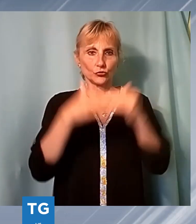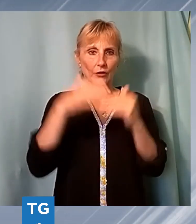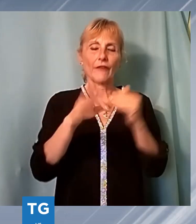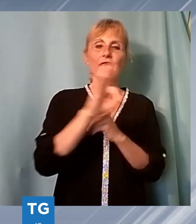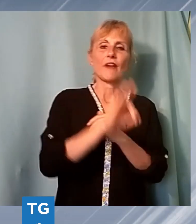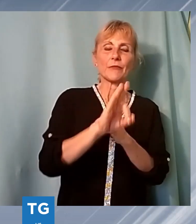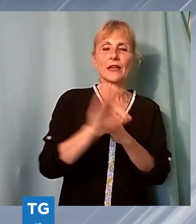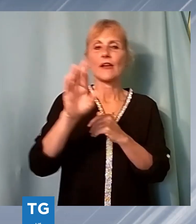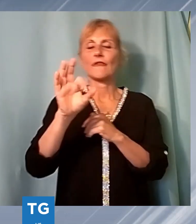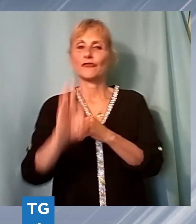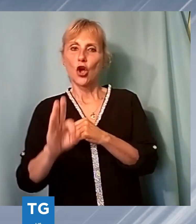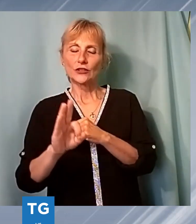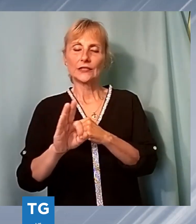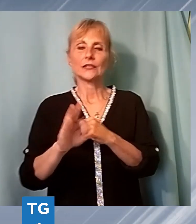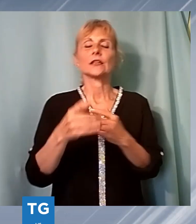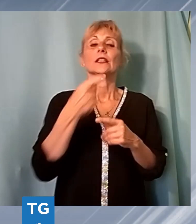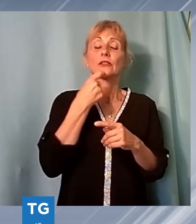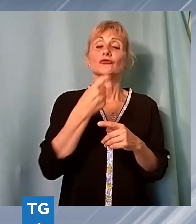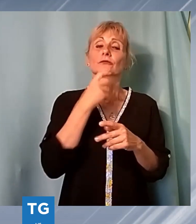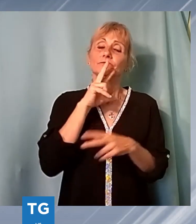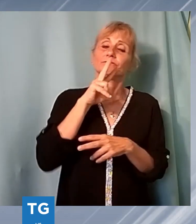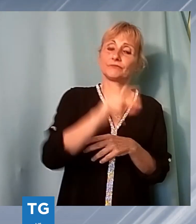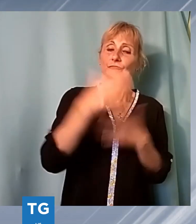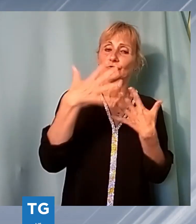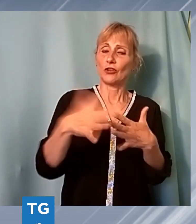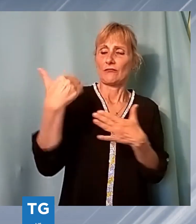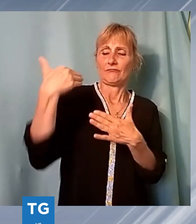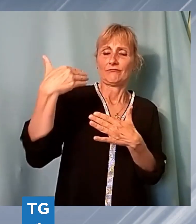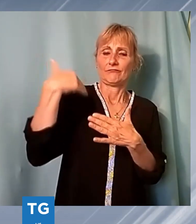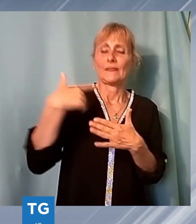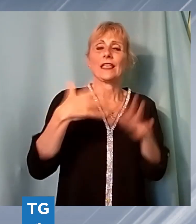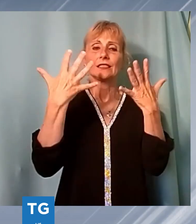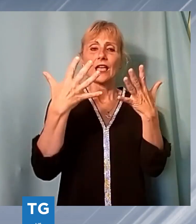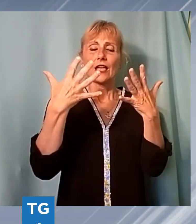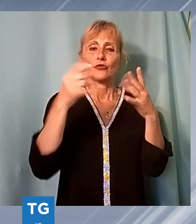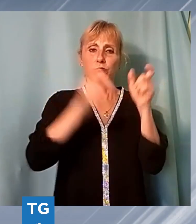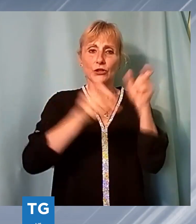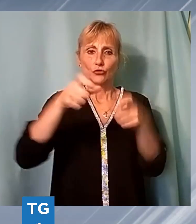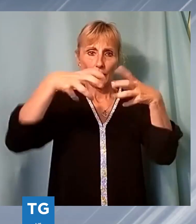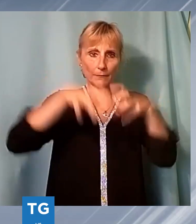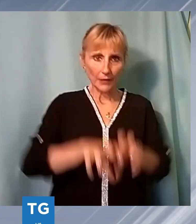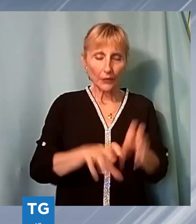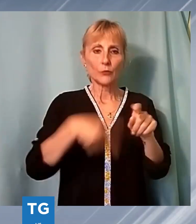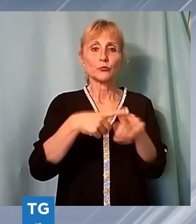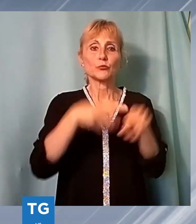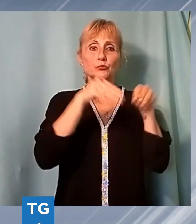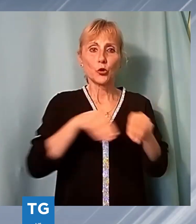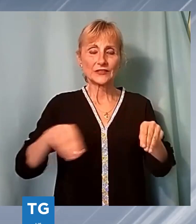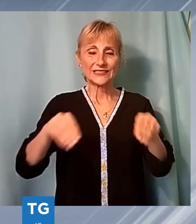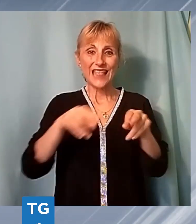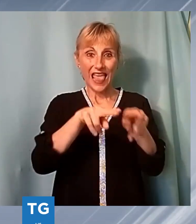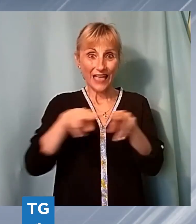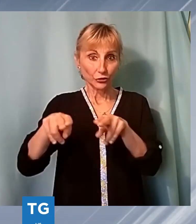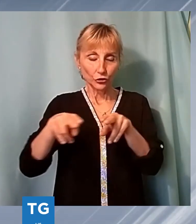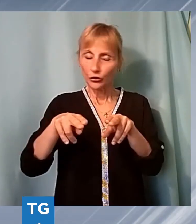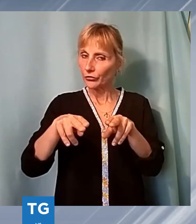10 unità. Dal punto di vista dei posti letto è impossibile prevedere un ampliamento interno, per questo sarà realizzata una struttura